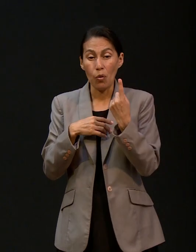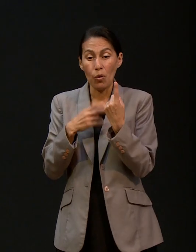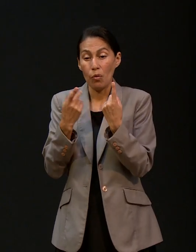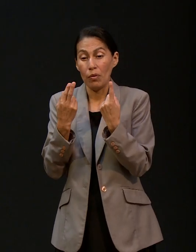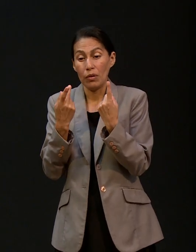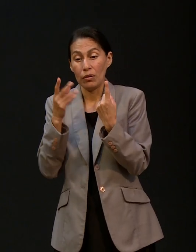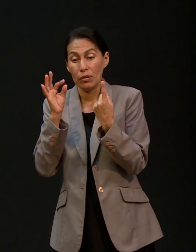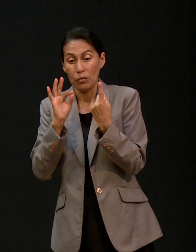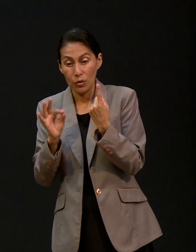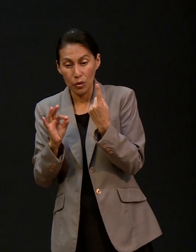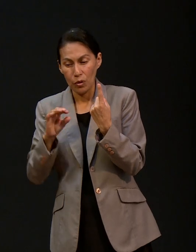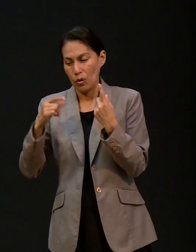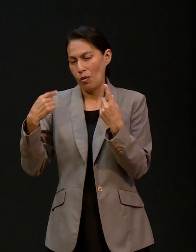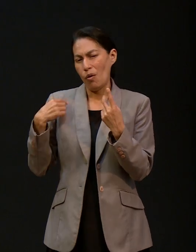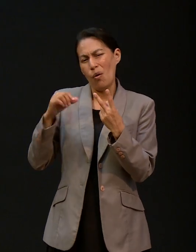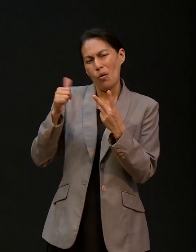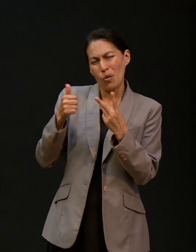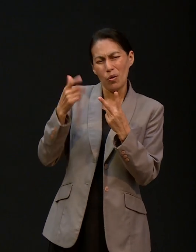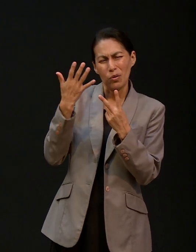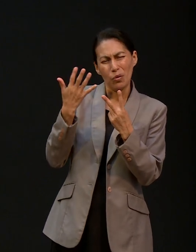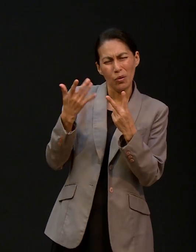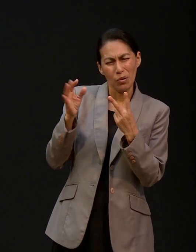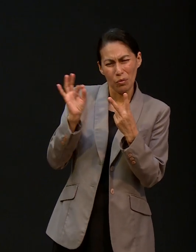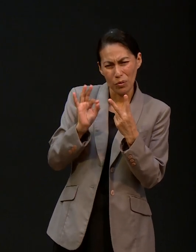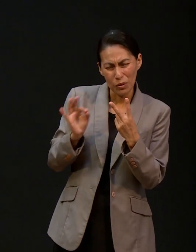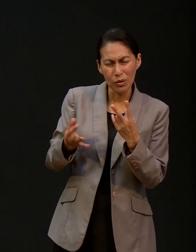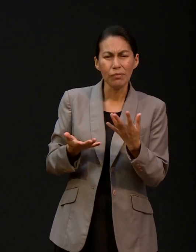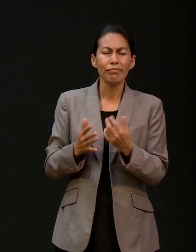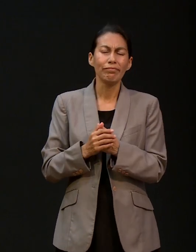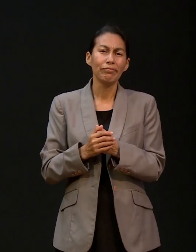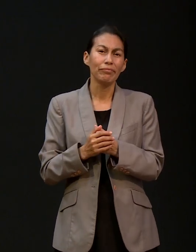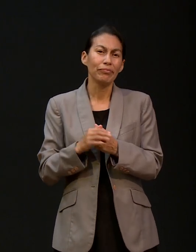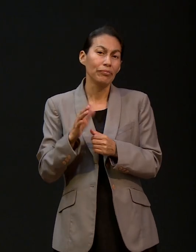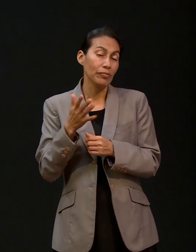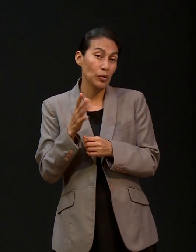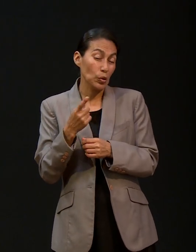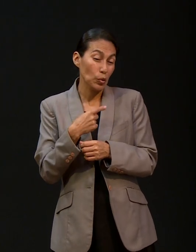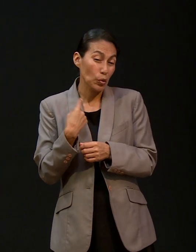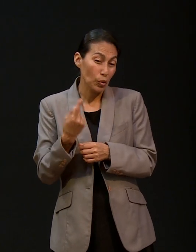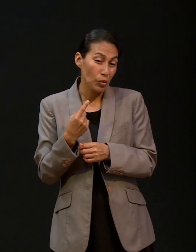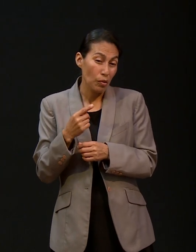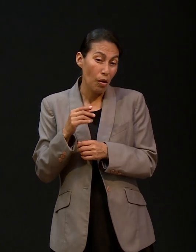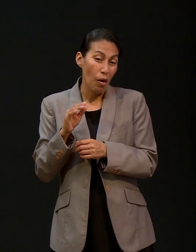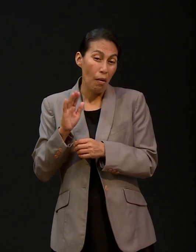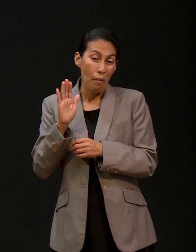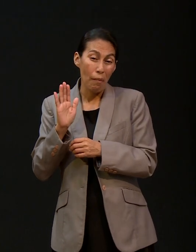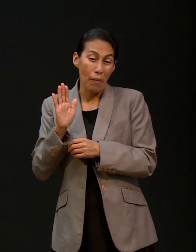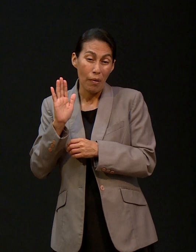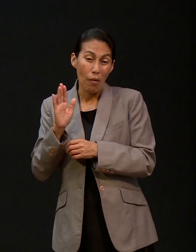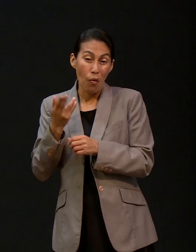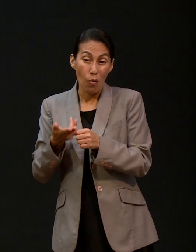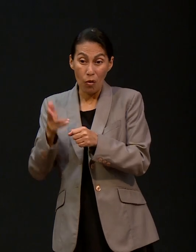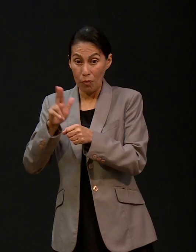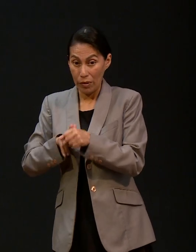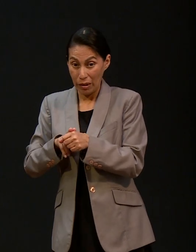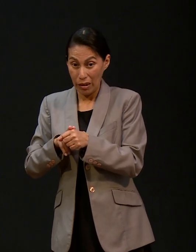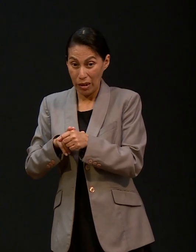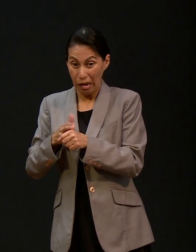25% y otro a un 50%. Estuvimos como si estuvíamos en terapia intensiva con él. En casa.